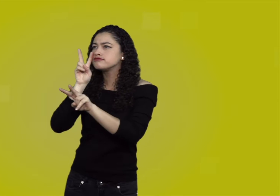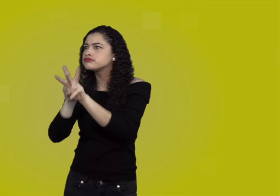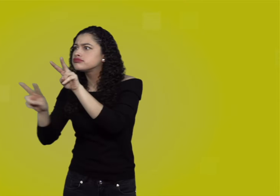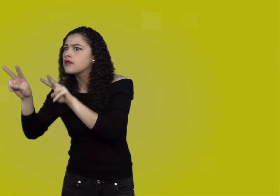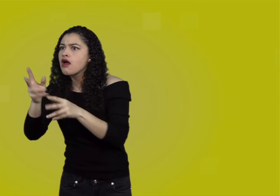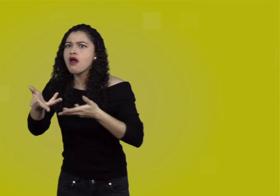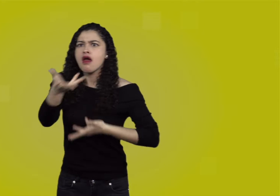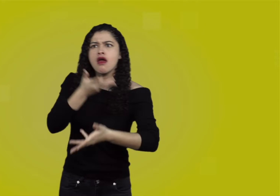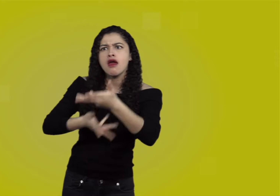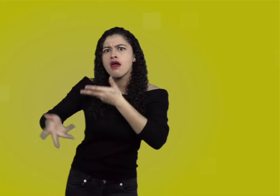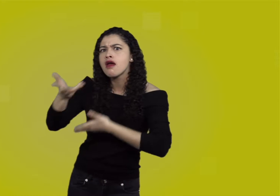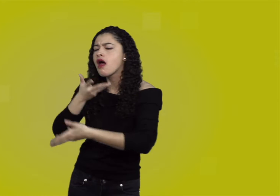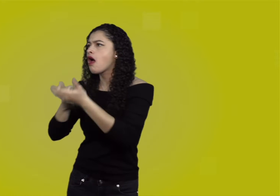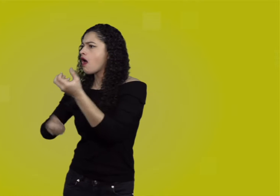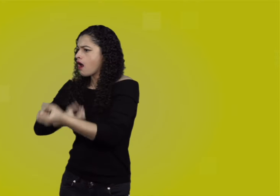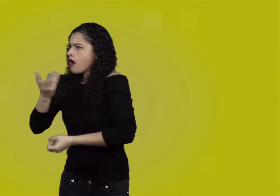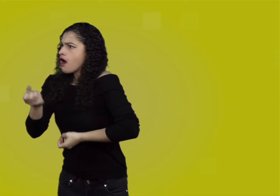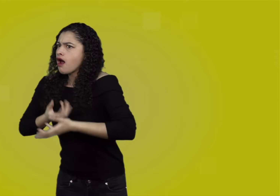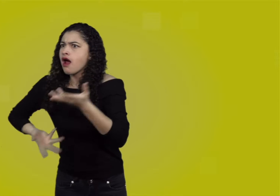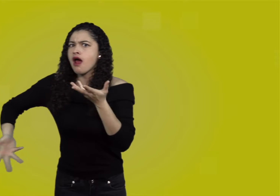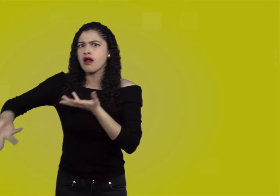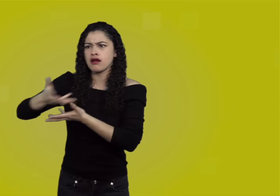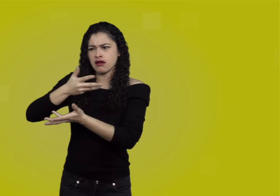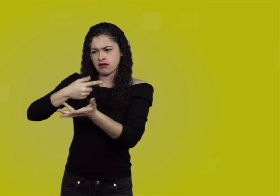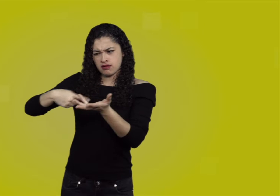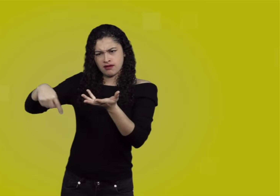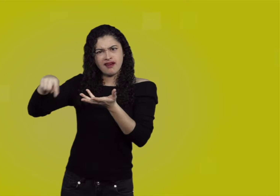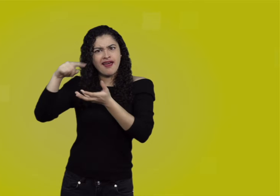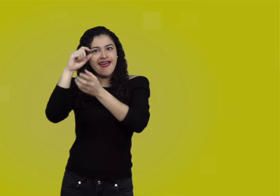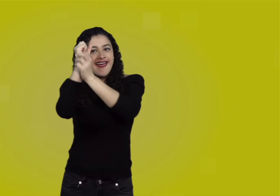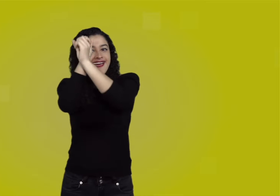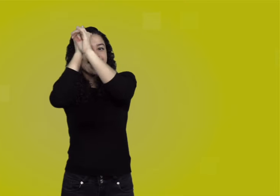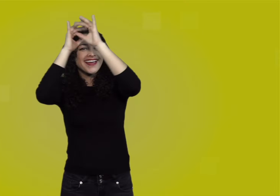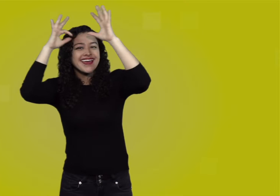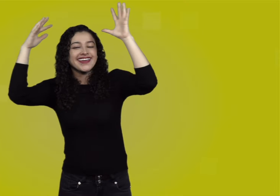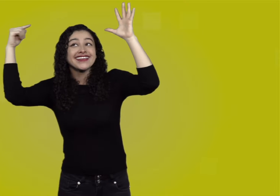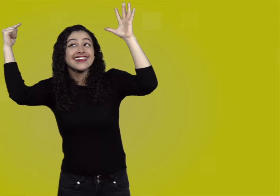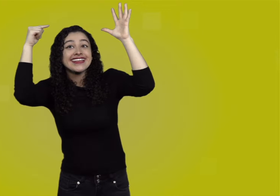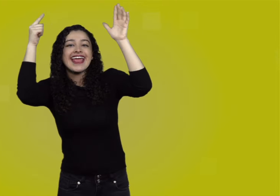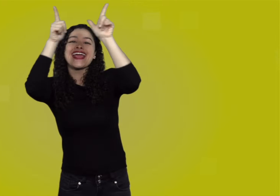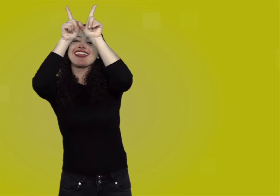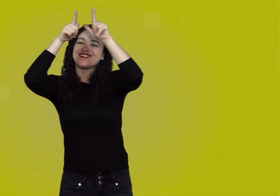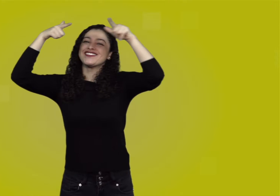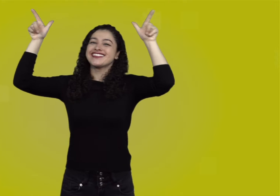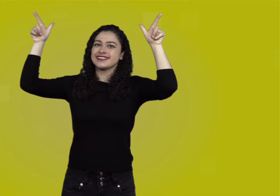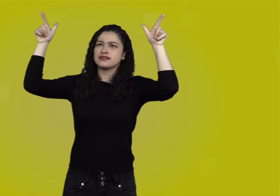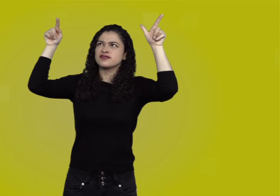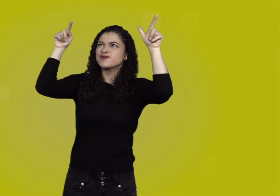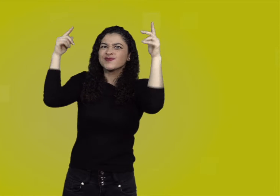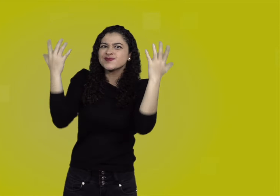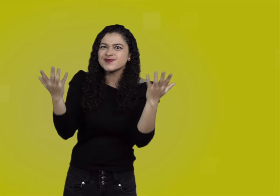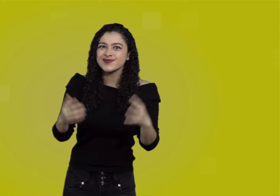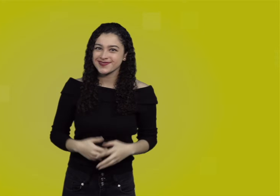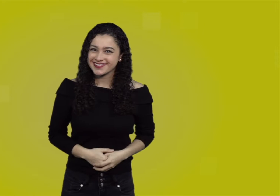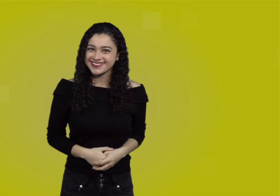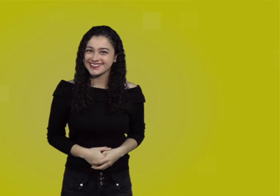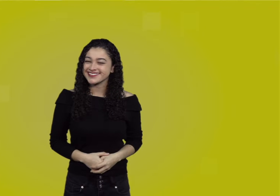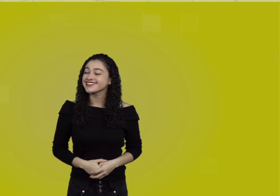concepción del mundo que tiene, las interacciones en él y la manera de relacionarse. Esto lo representa por medio de una gran